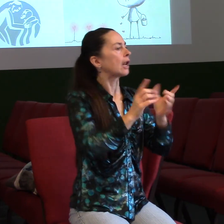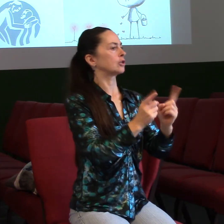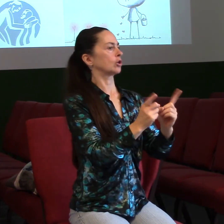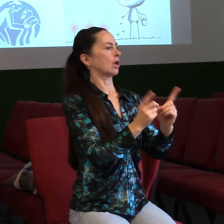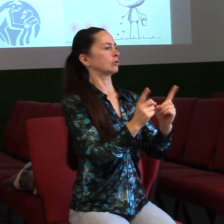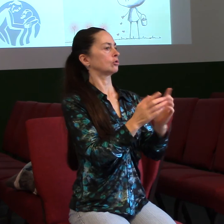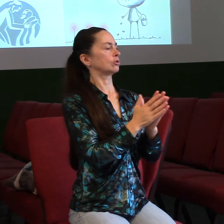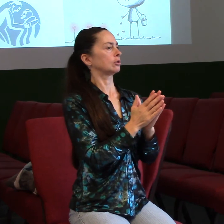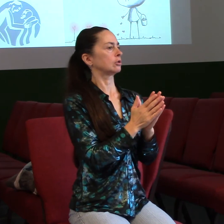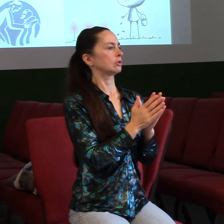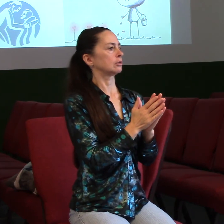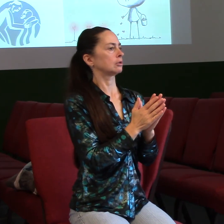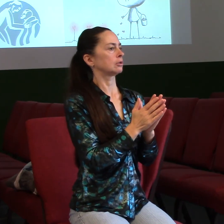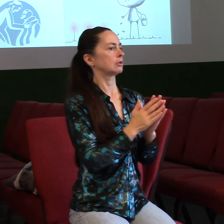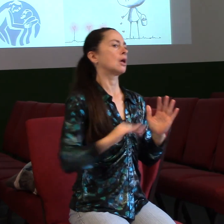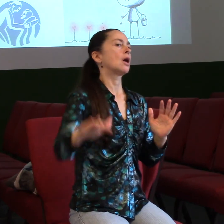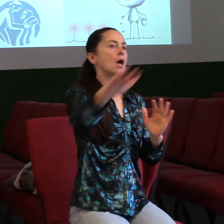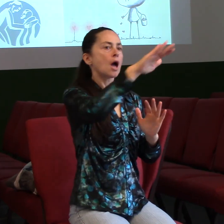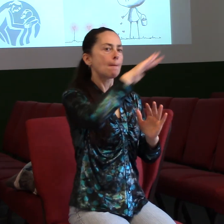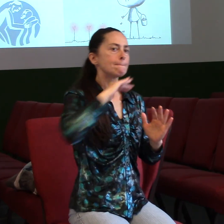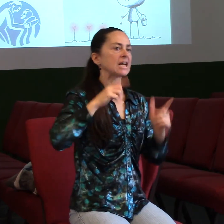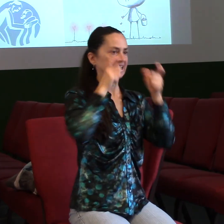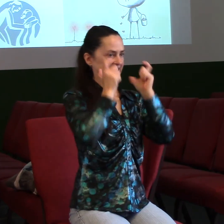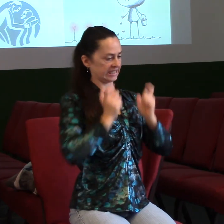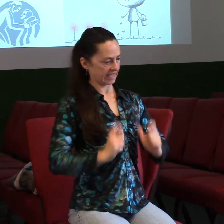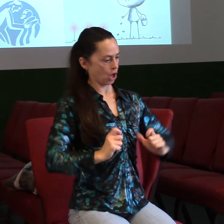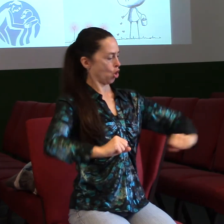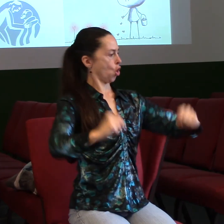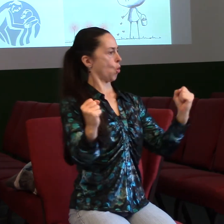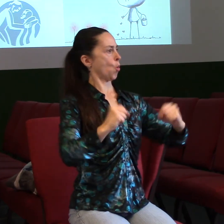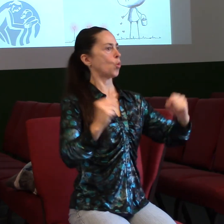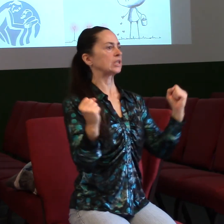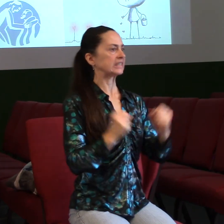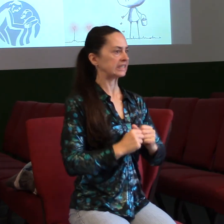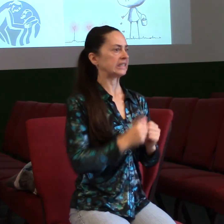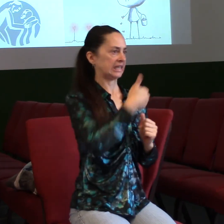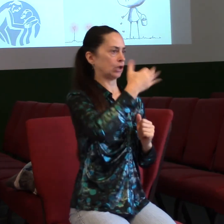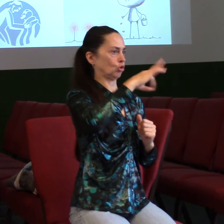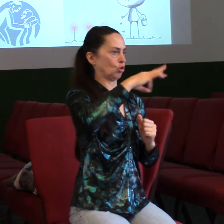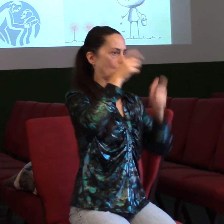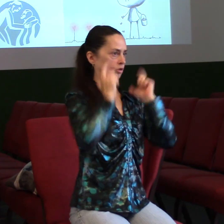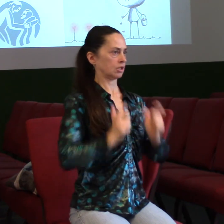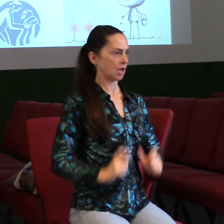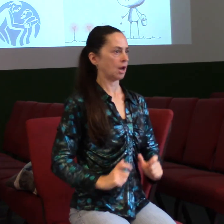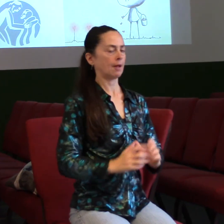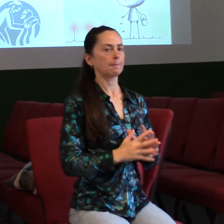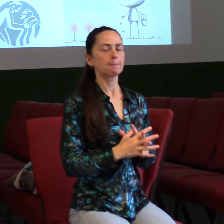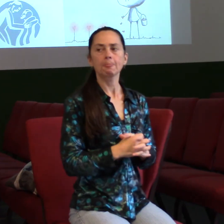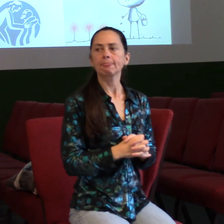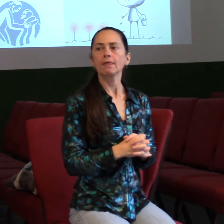Jsme údy tého štěla. Měváteli se nehřešte, nenechte nad svým měvem zapadnout slunce a nedopřejte místa dňávlu. A pak to pokračuje